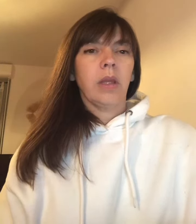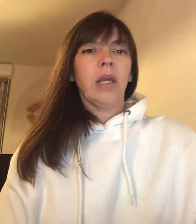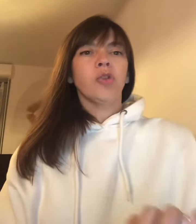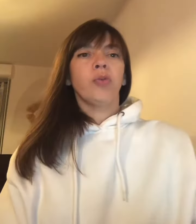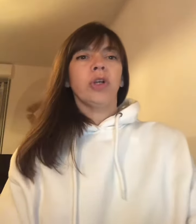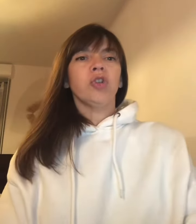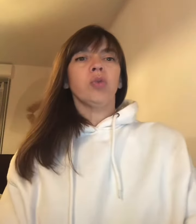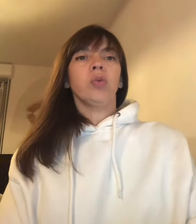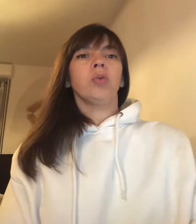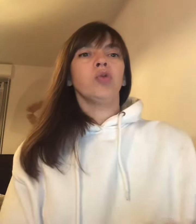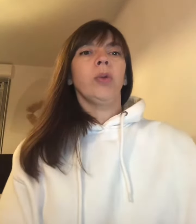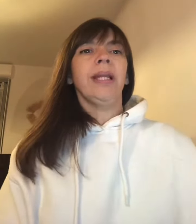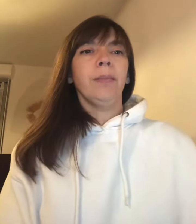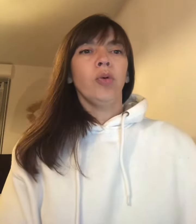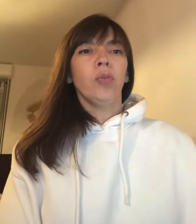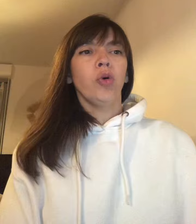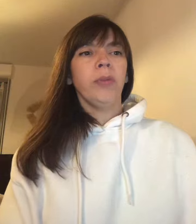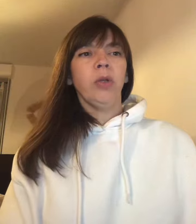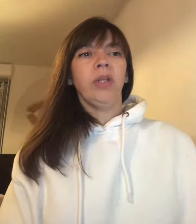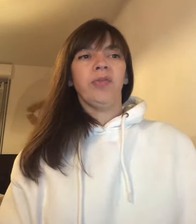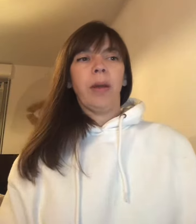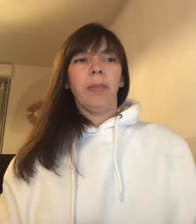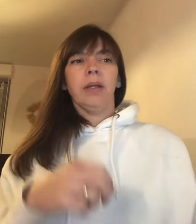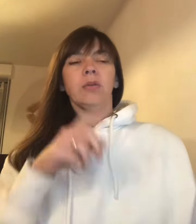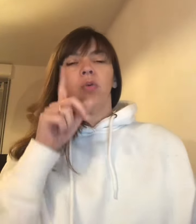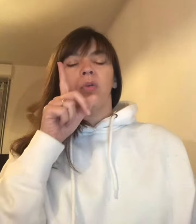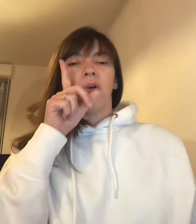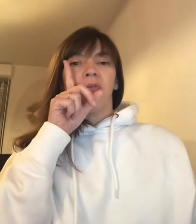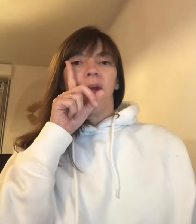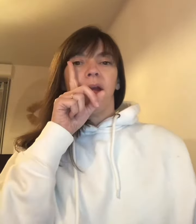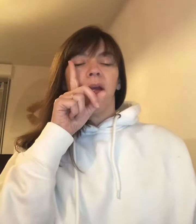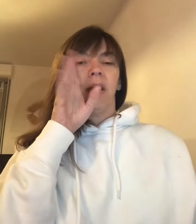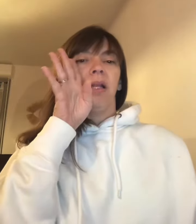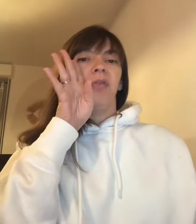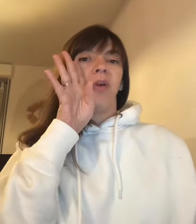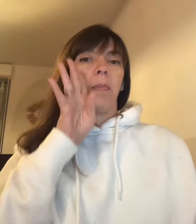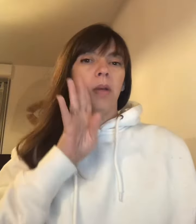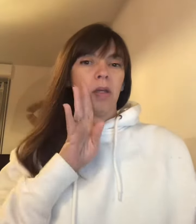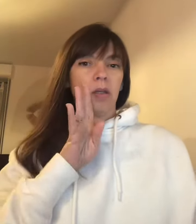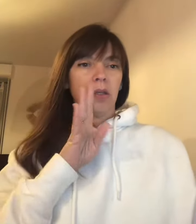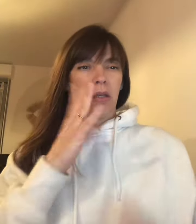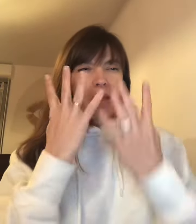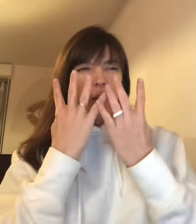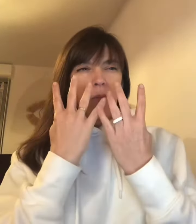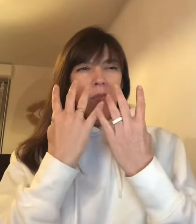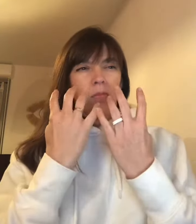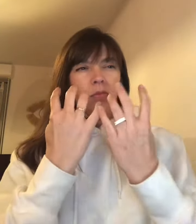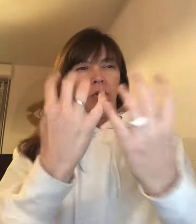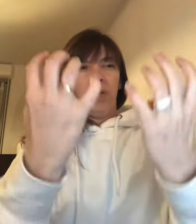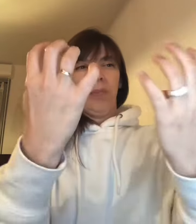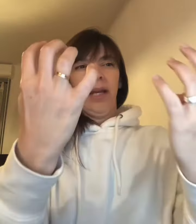je pourrais jouer les beaux mots au milieu des femmes donc on va faire les femmes non mais plein